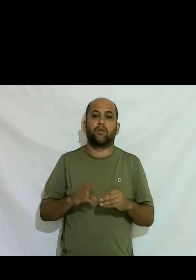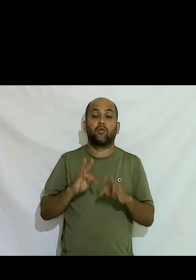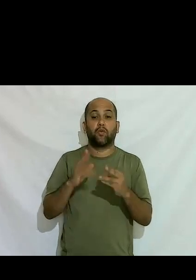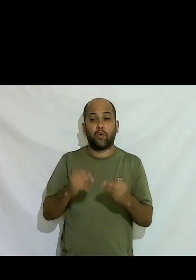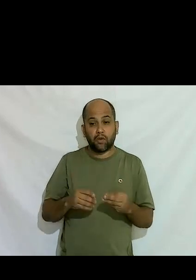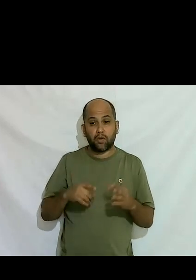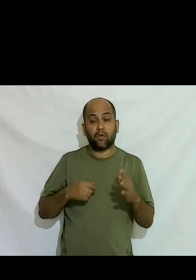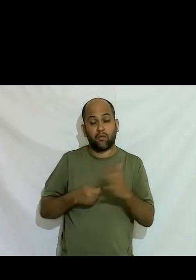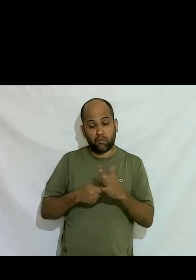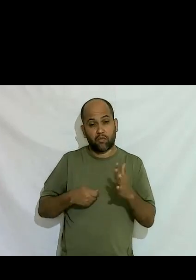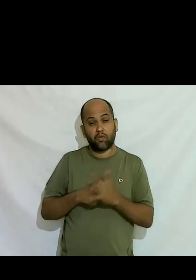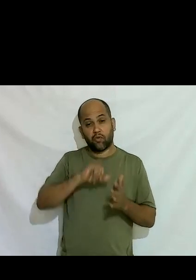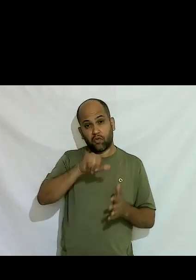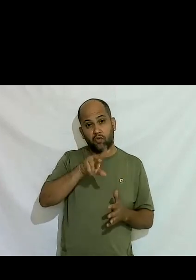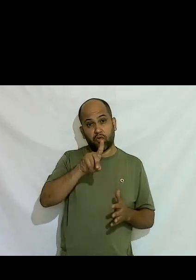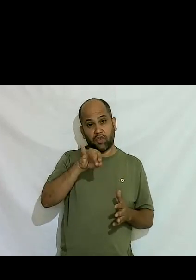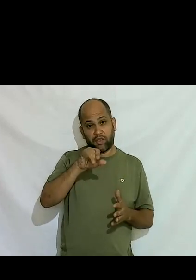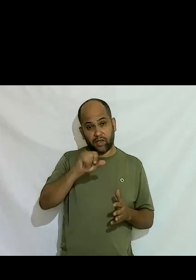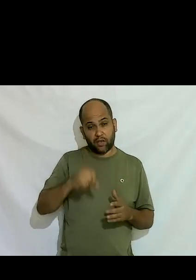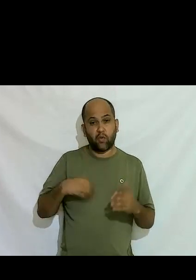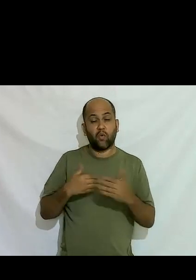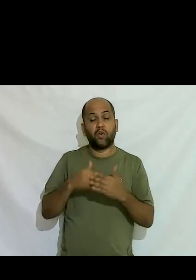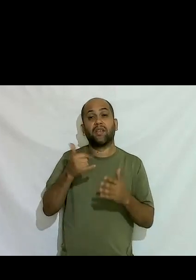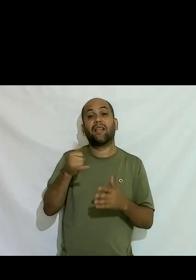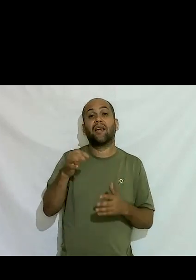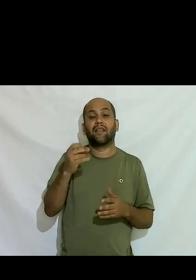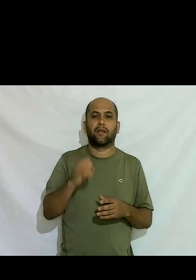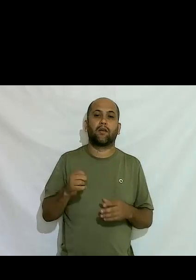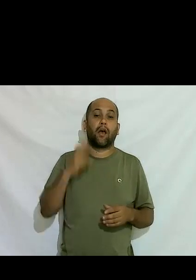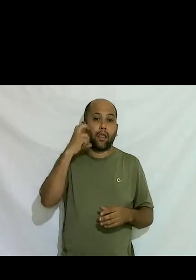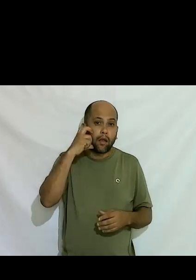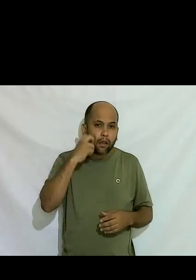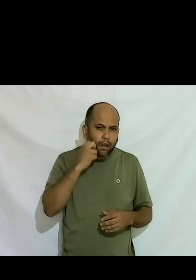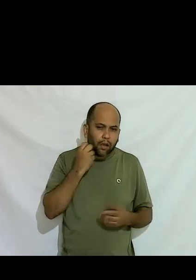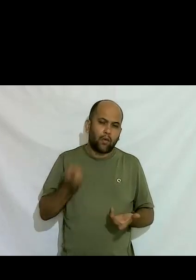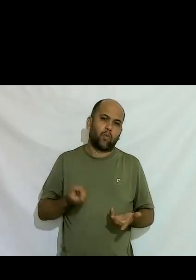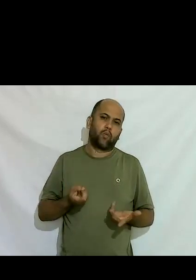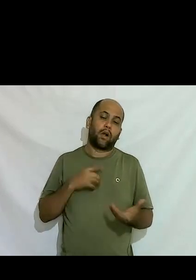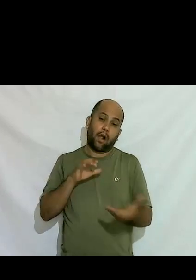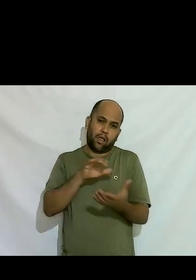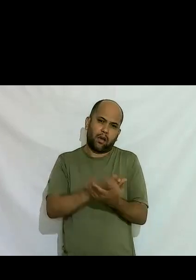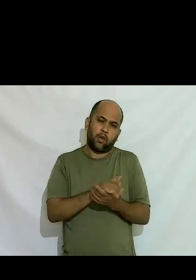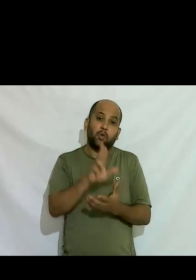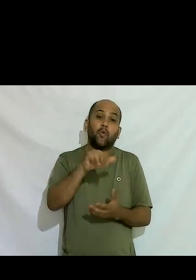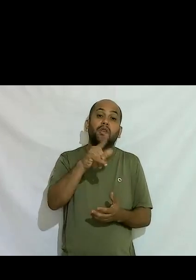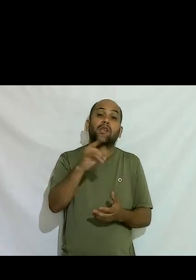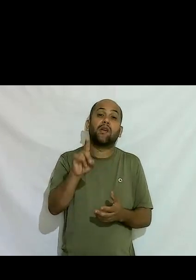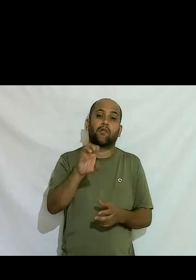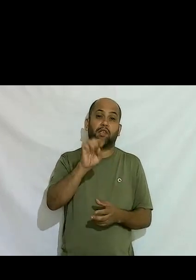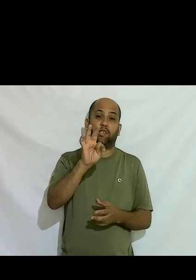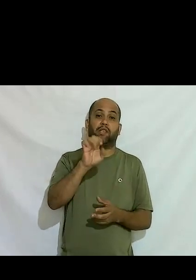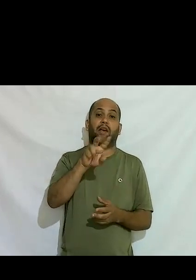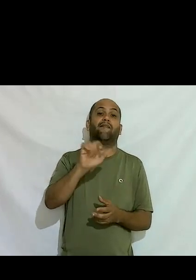últimos 10 anos então adoção união estável casamento direito ao nome é a